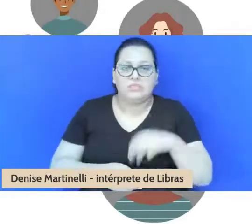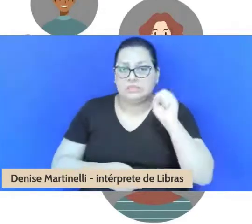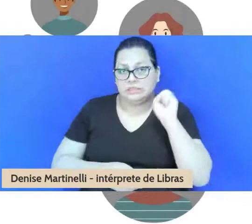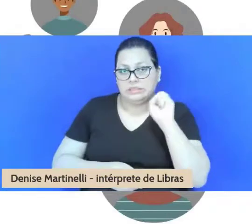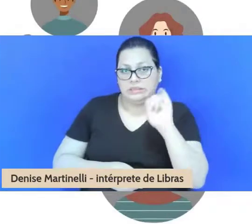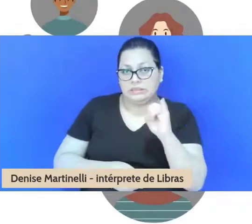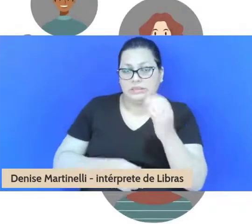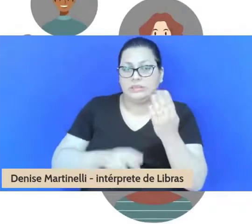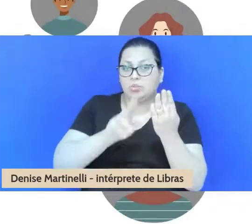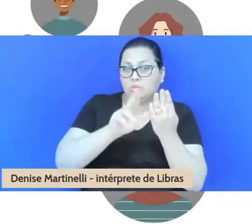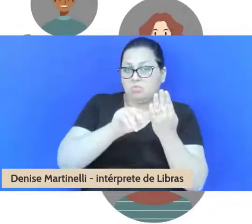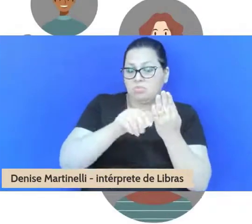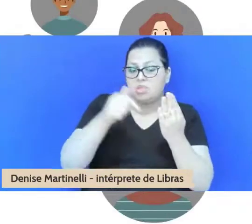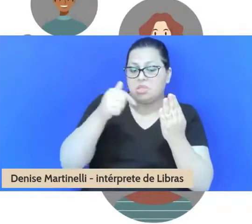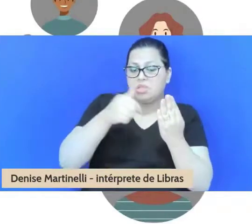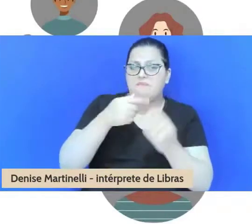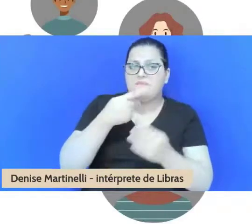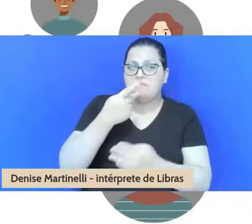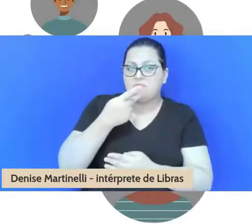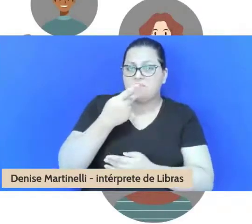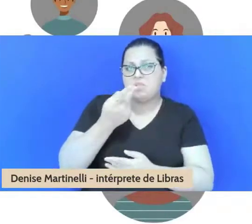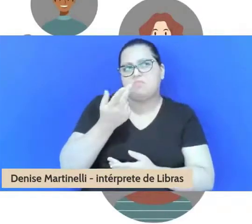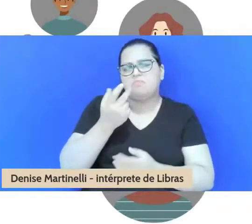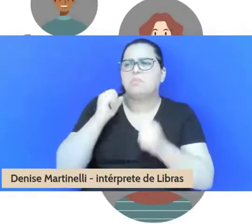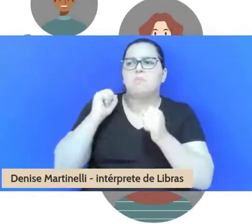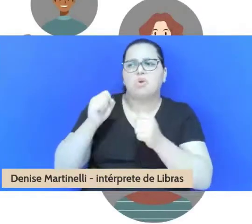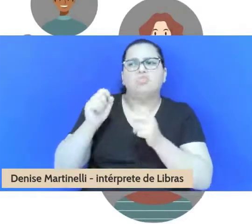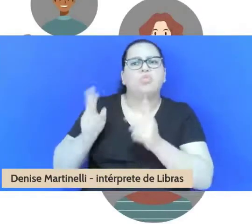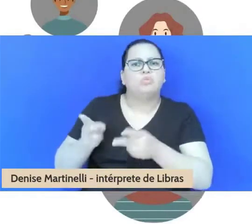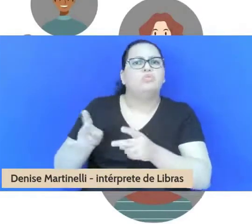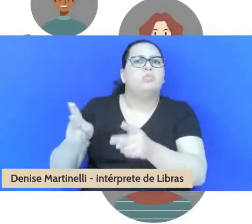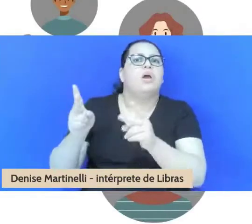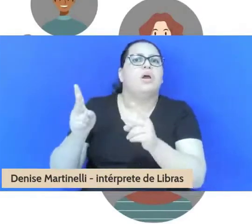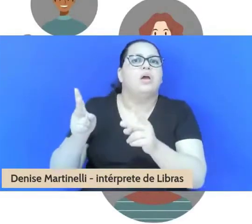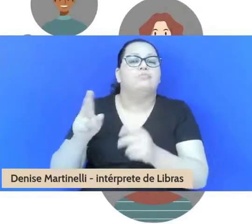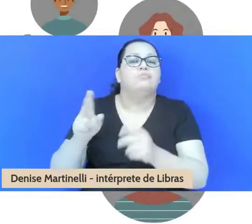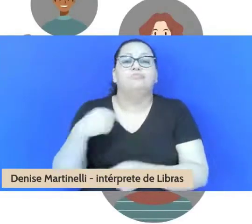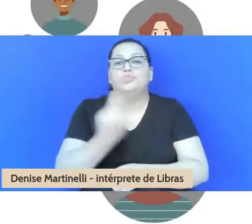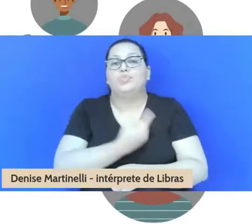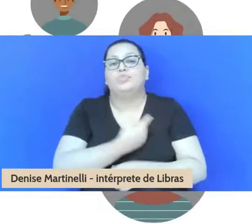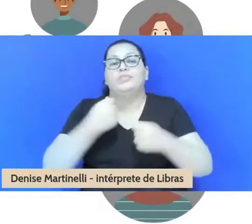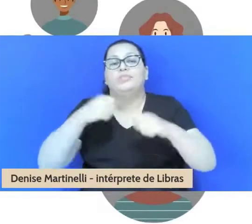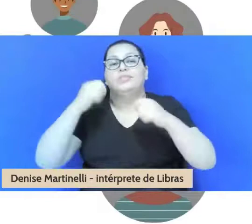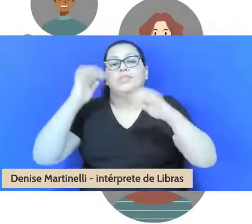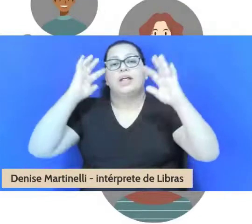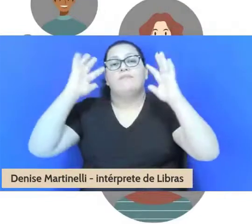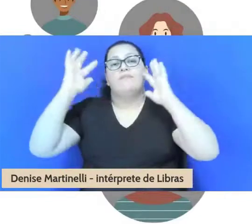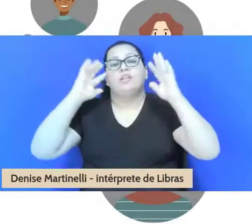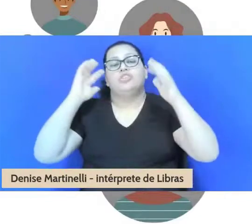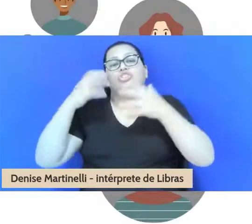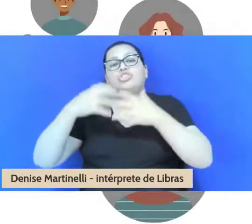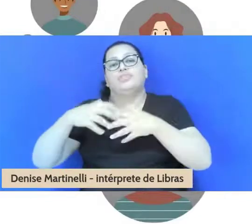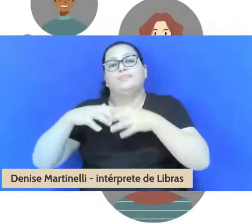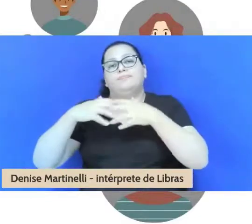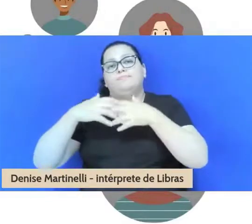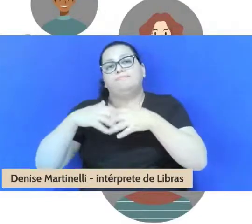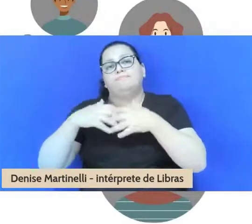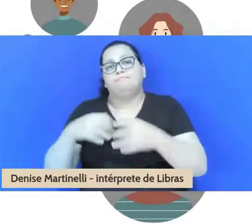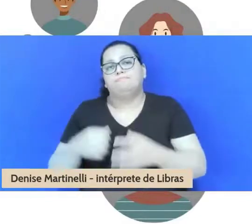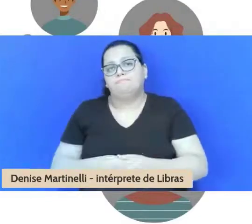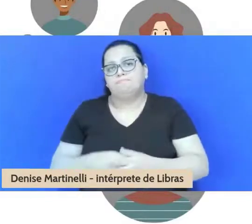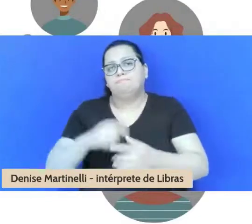adiante, nós precisamos refletir. Quais são as nossas metas? Onde nós queremos